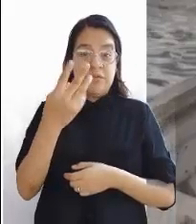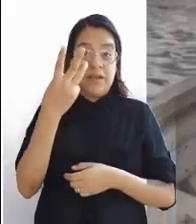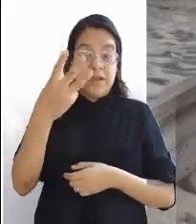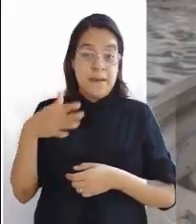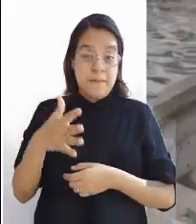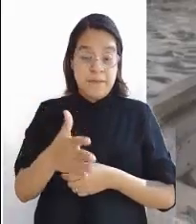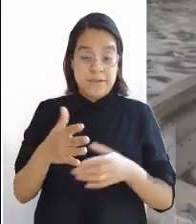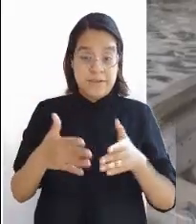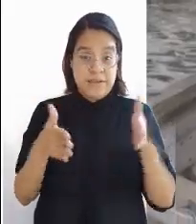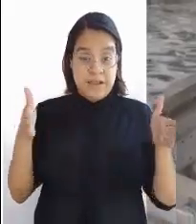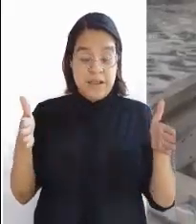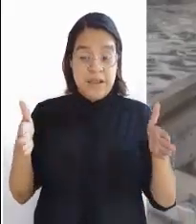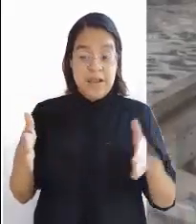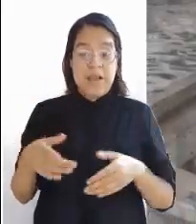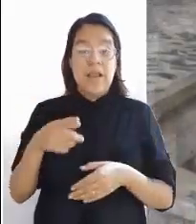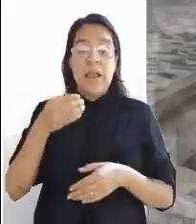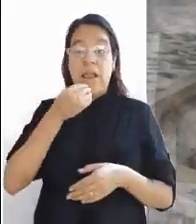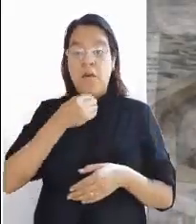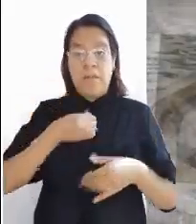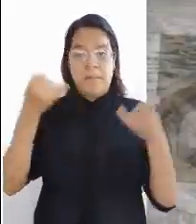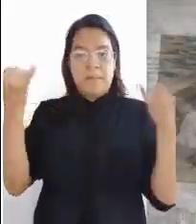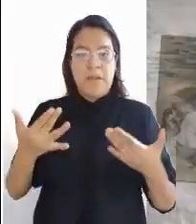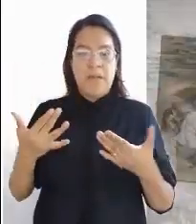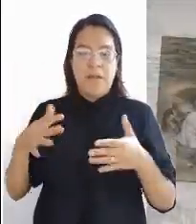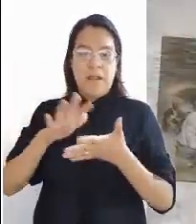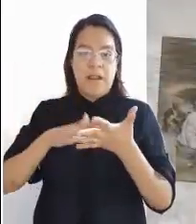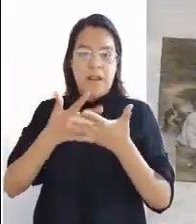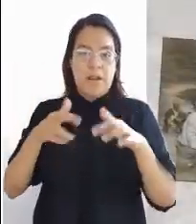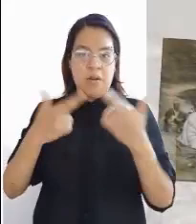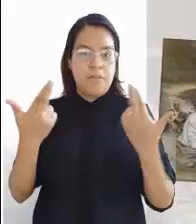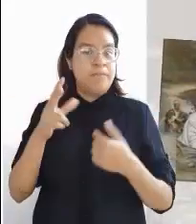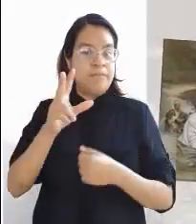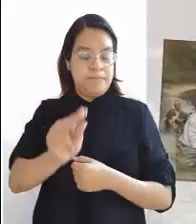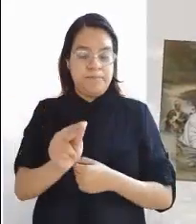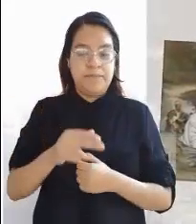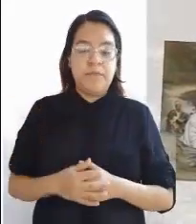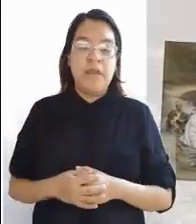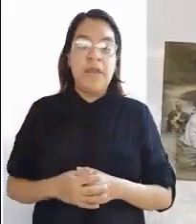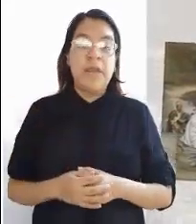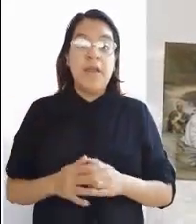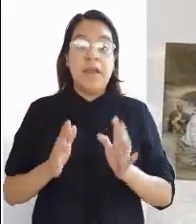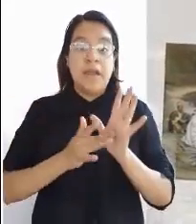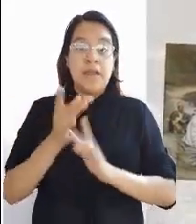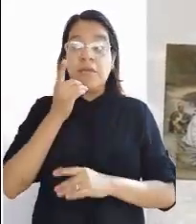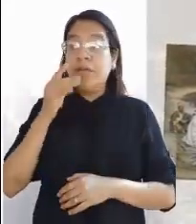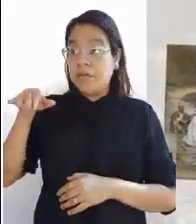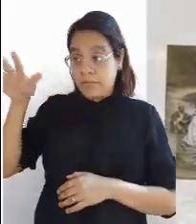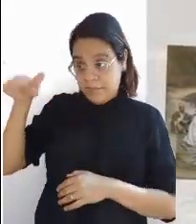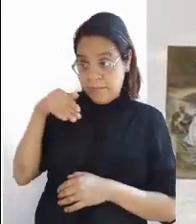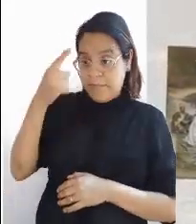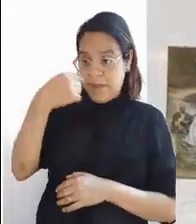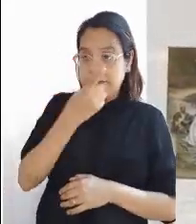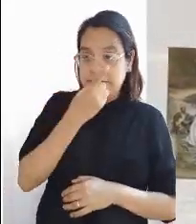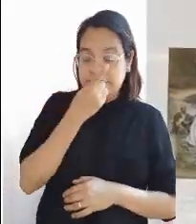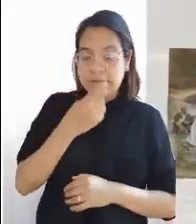153 y a pesar de que eran tantos, no se rompió la red. Luego les dijo Jesús, vengan a